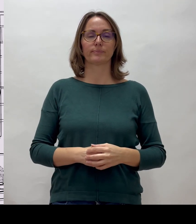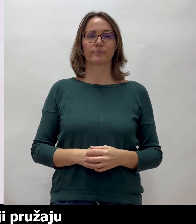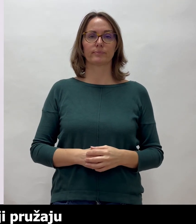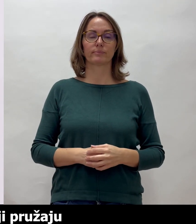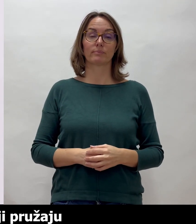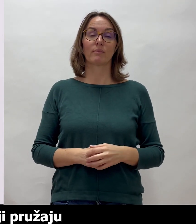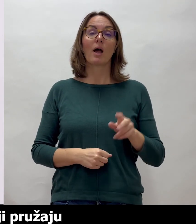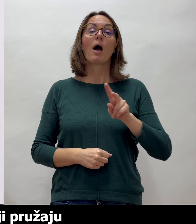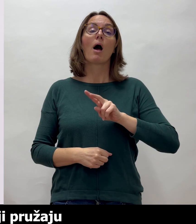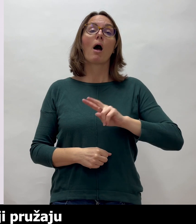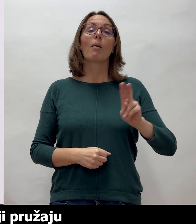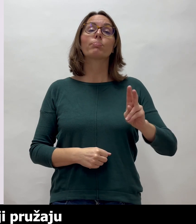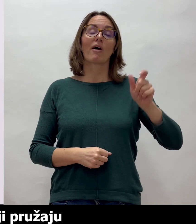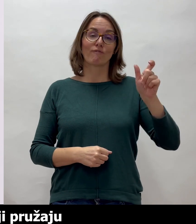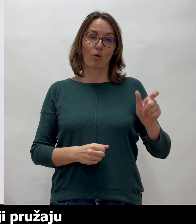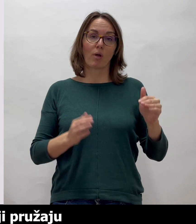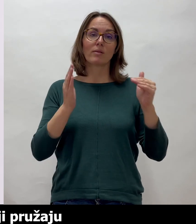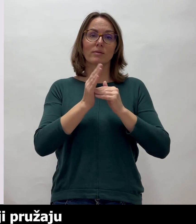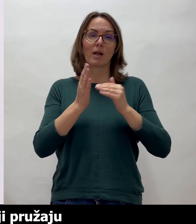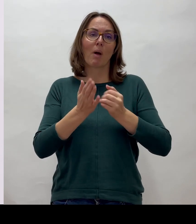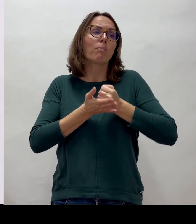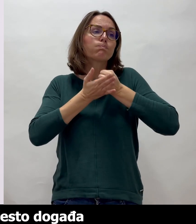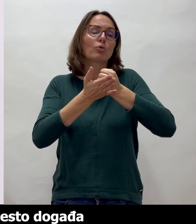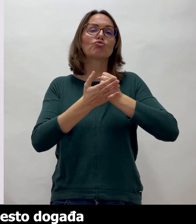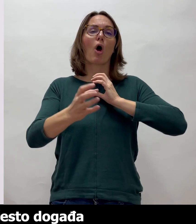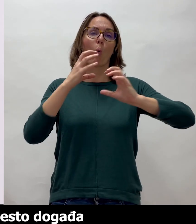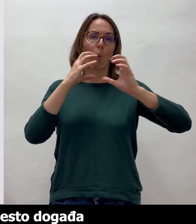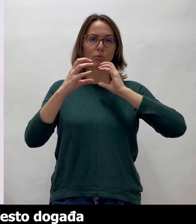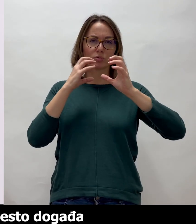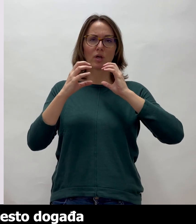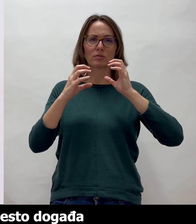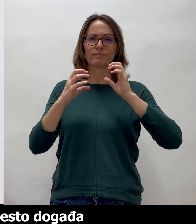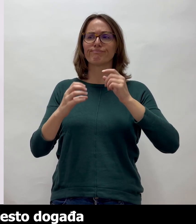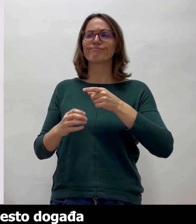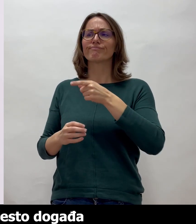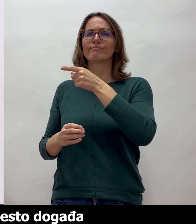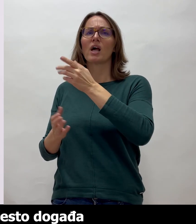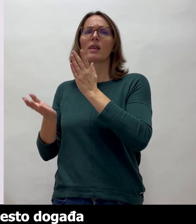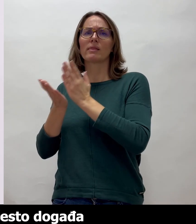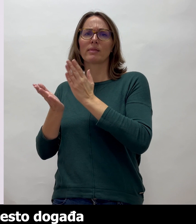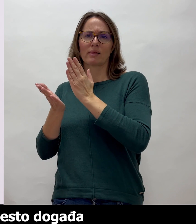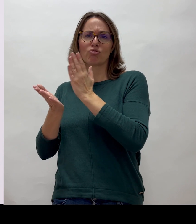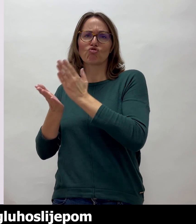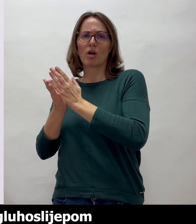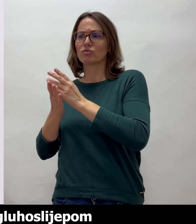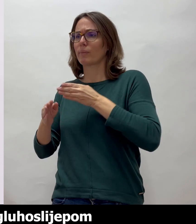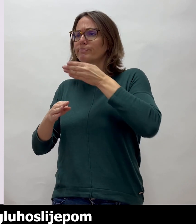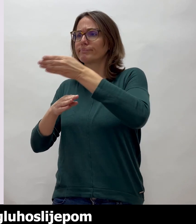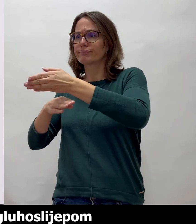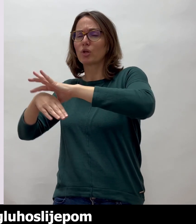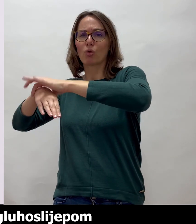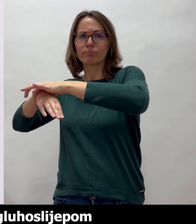Iako prevoditelji pružaju podršku u komunikaciji, pri pregledima se često događa da se zdravstveno osoblje ne